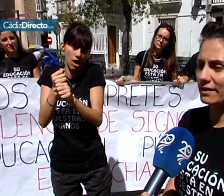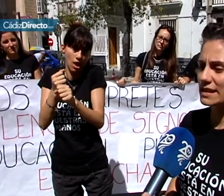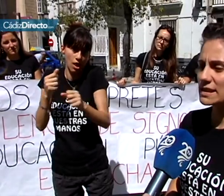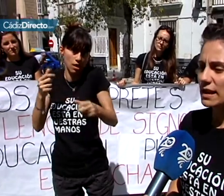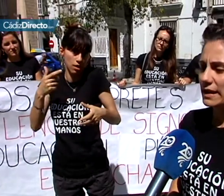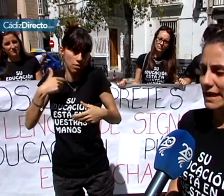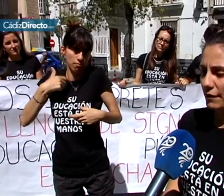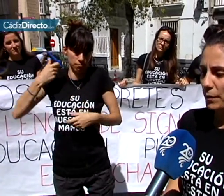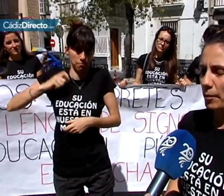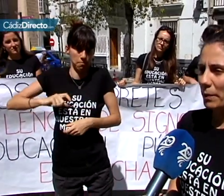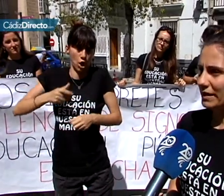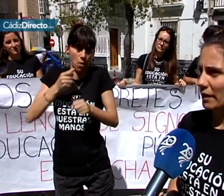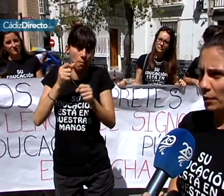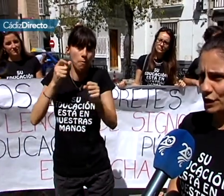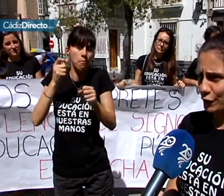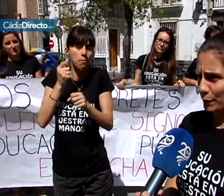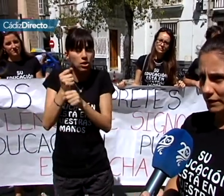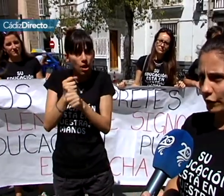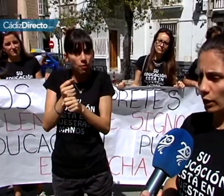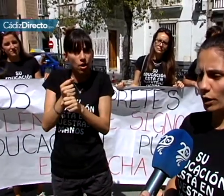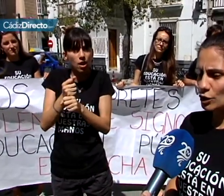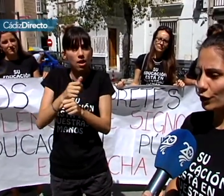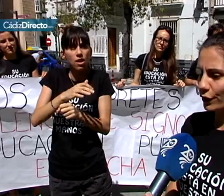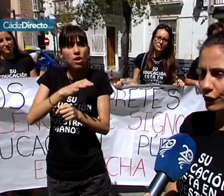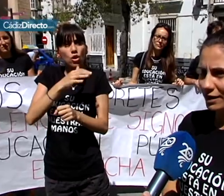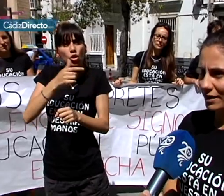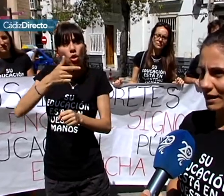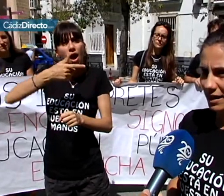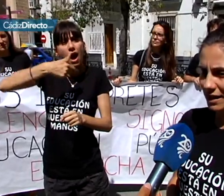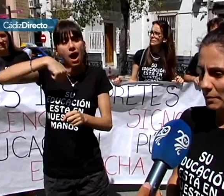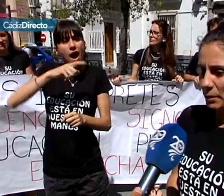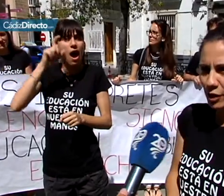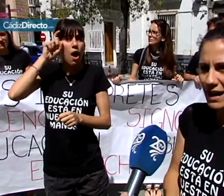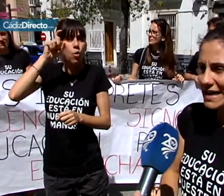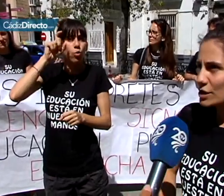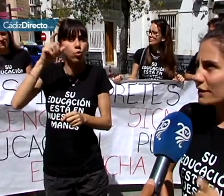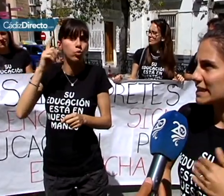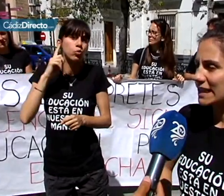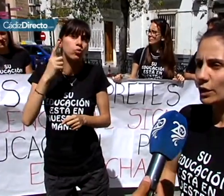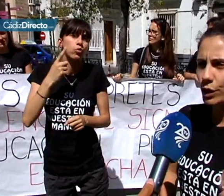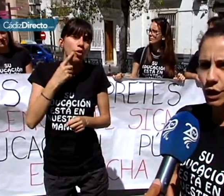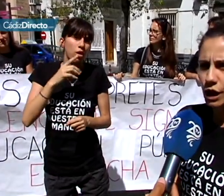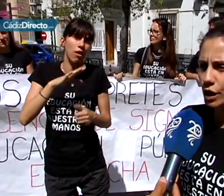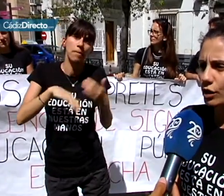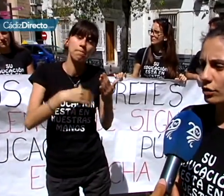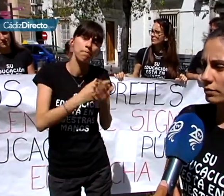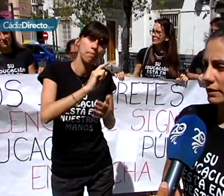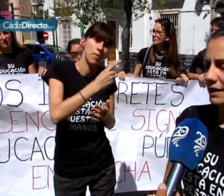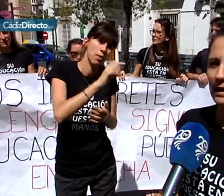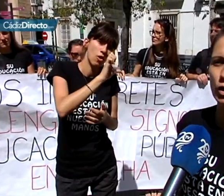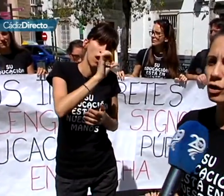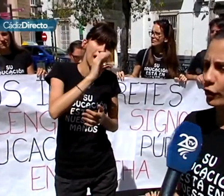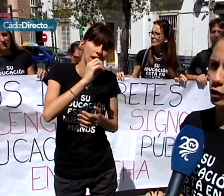categoría 3, ya que formamos parte del proceso formativo del alumnado sordo, desde primero de la ESO, bachillerato, ciclo,